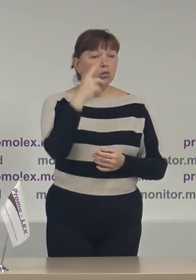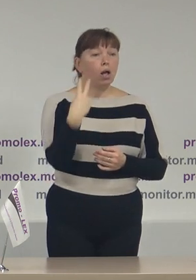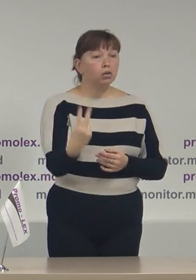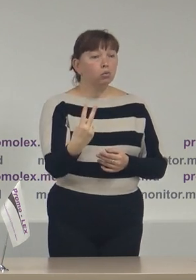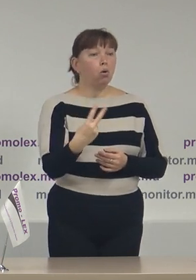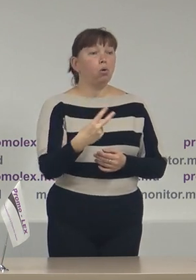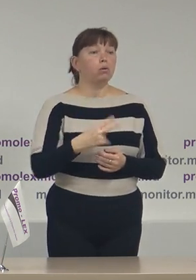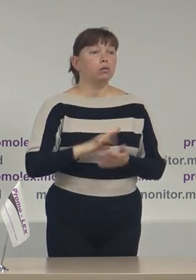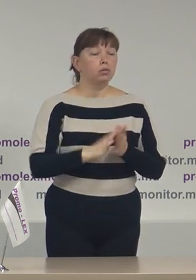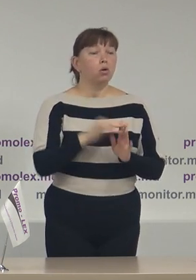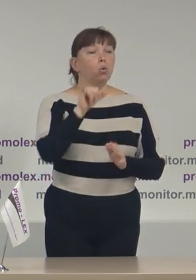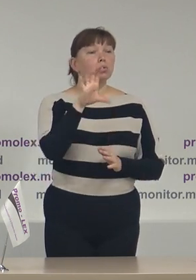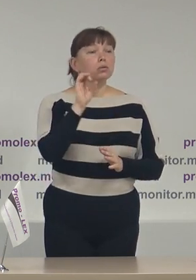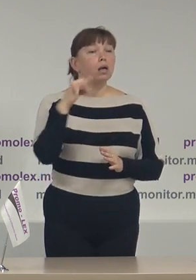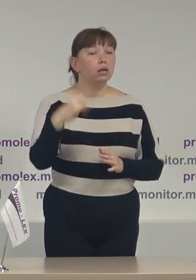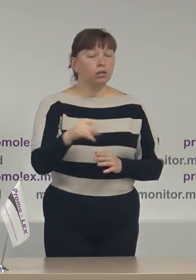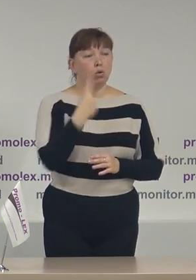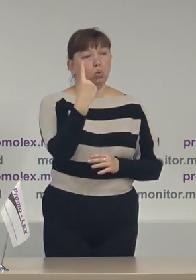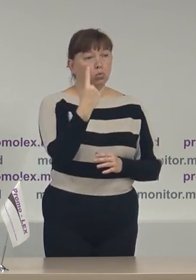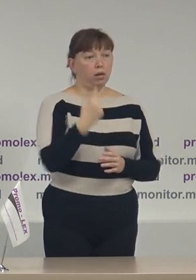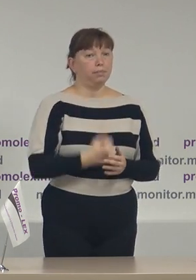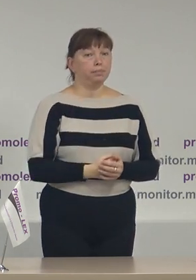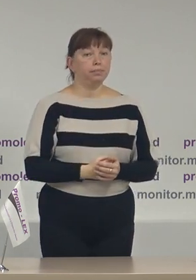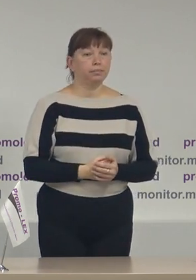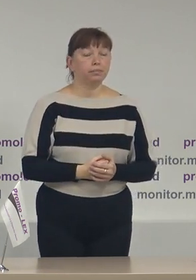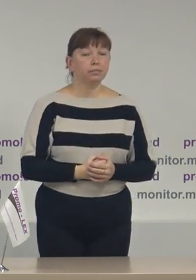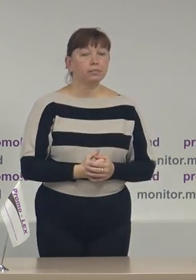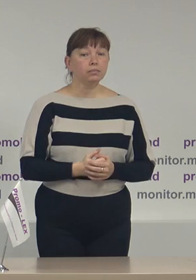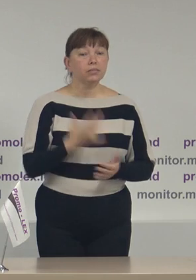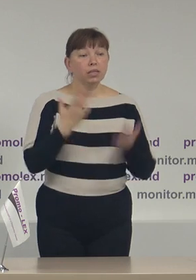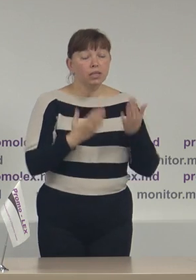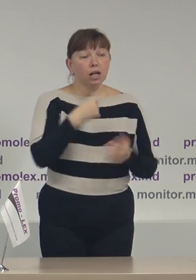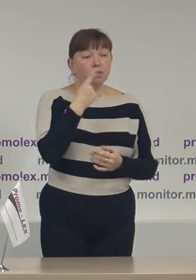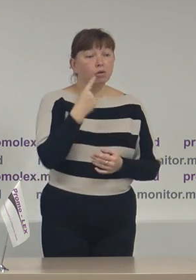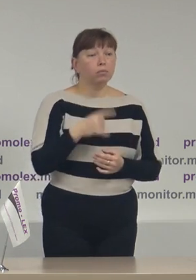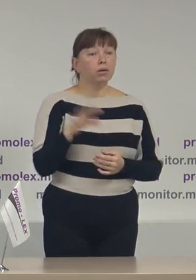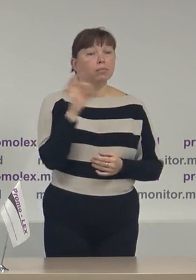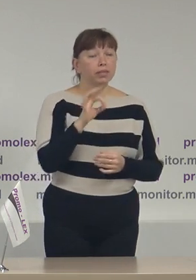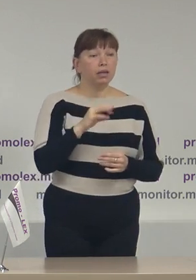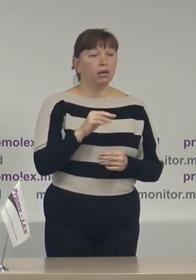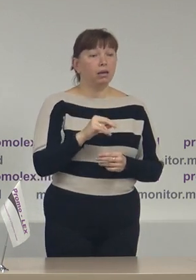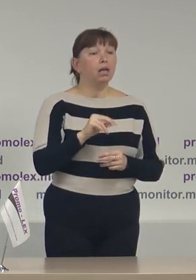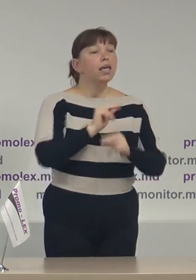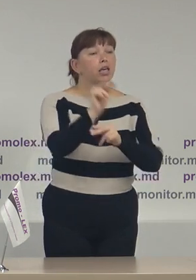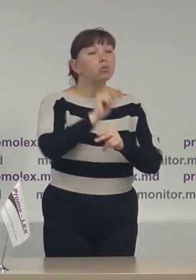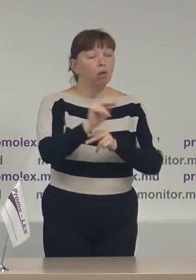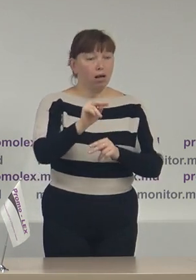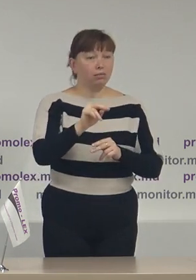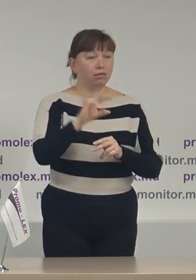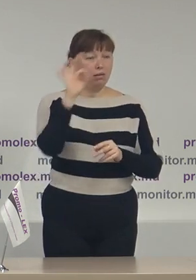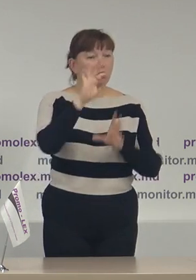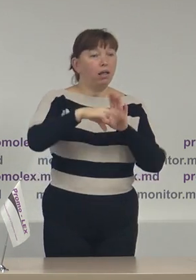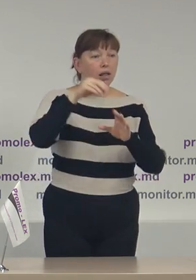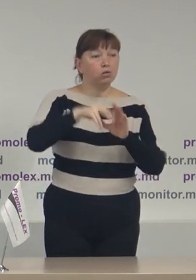2, o situație, satei, o situație. Dacă vorbim de educație electorală, aici